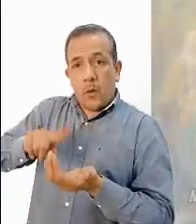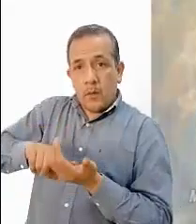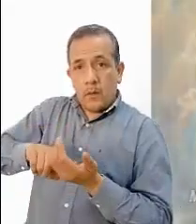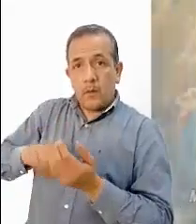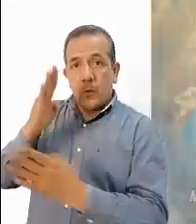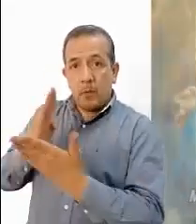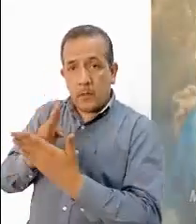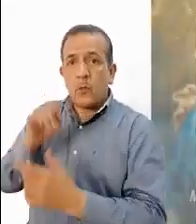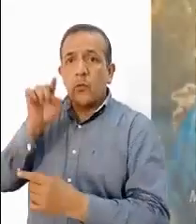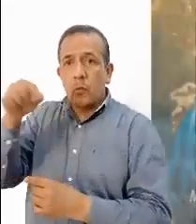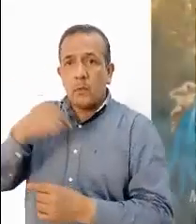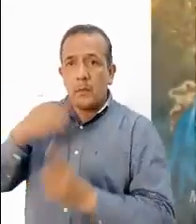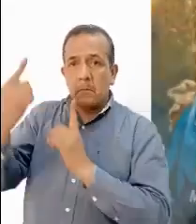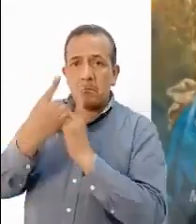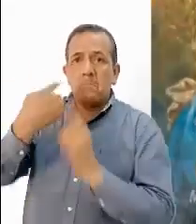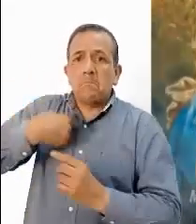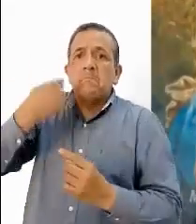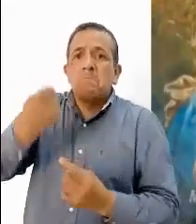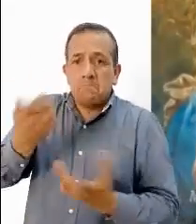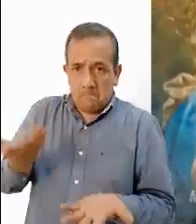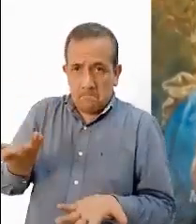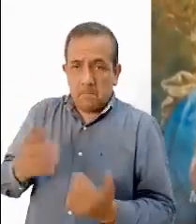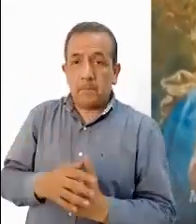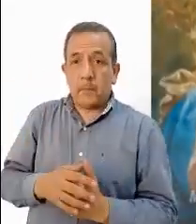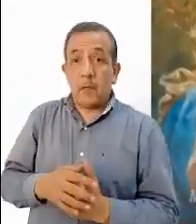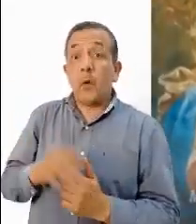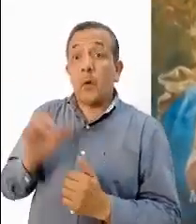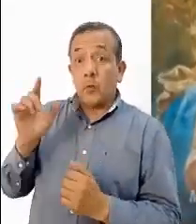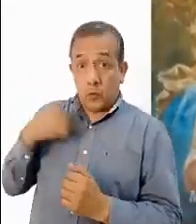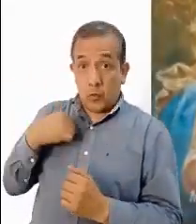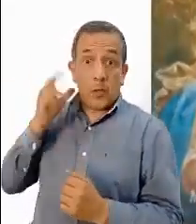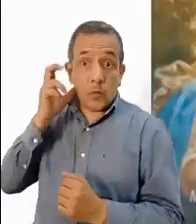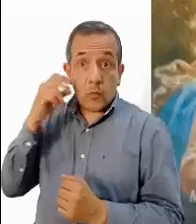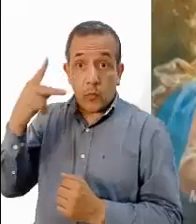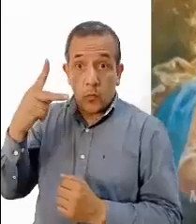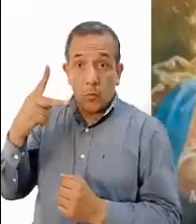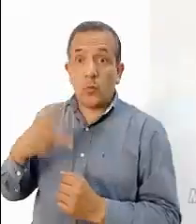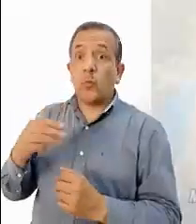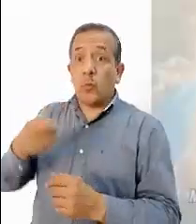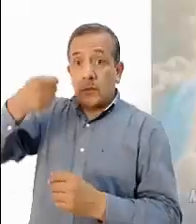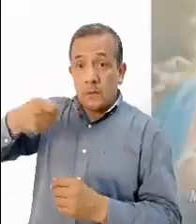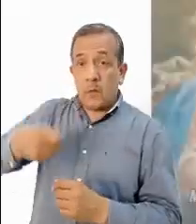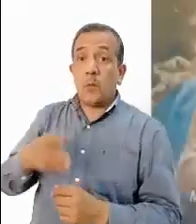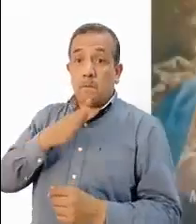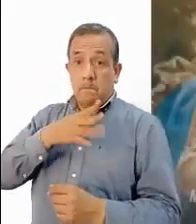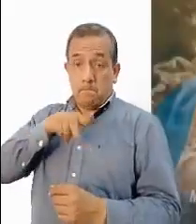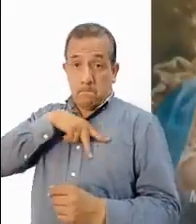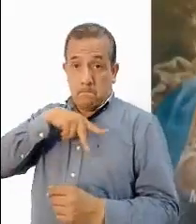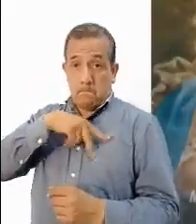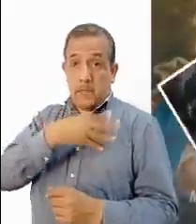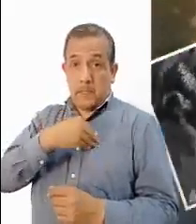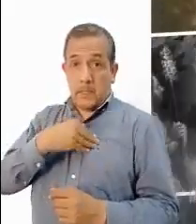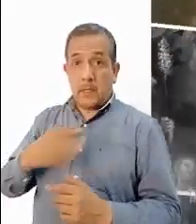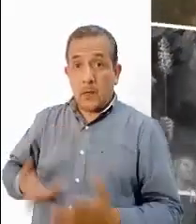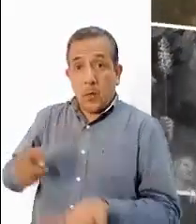vientre. ¿Quién soy yo para que la madre de mi Señor venga a verme? Apenas llegó tu saludo a mis oídos, el niño